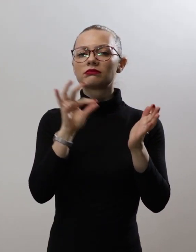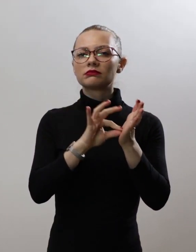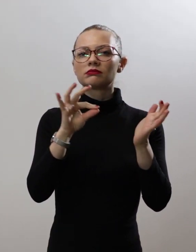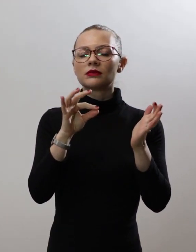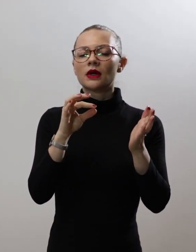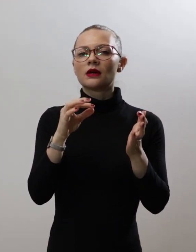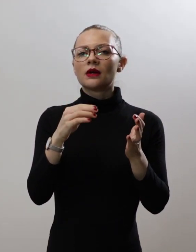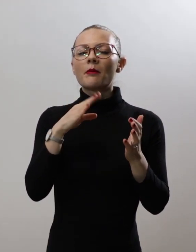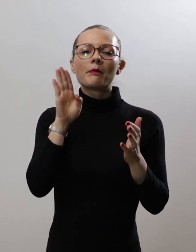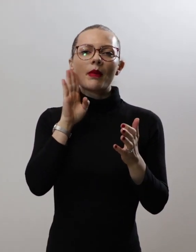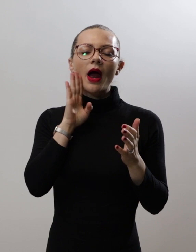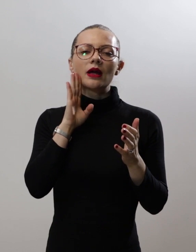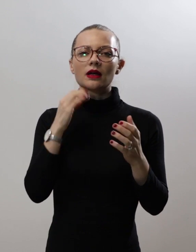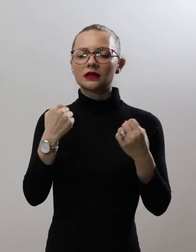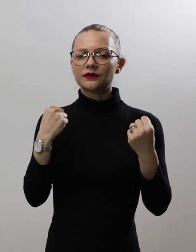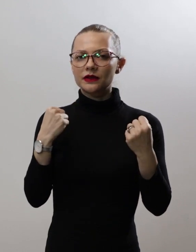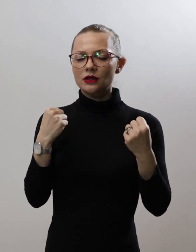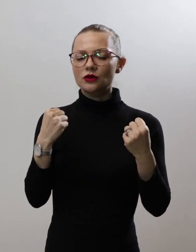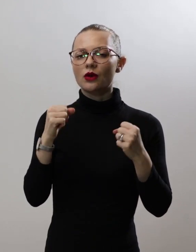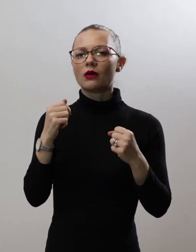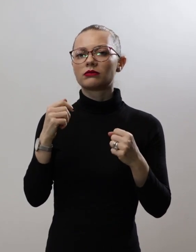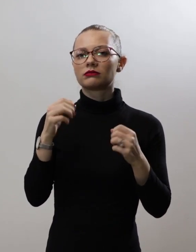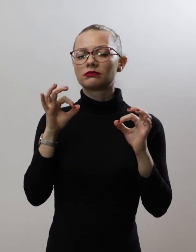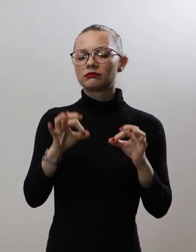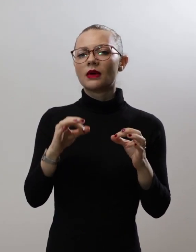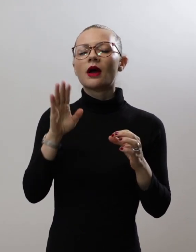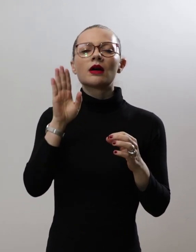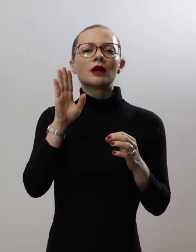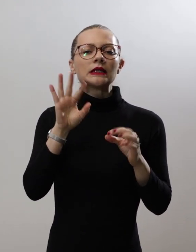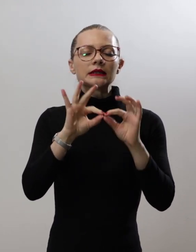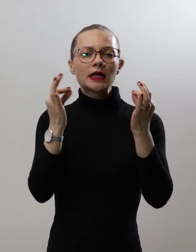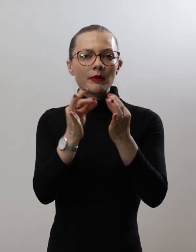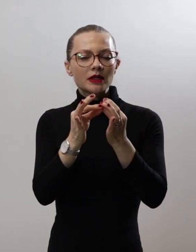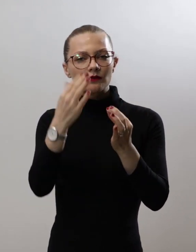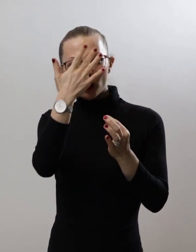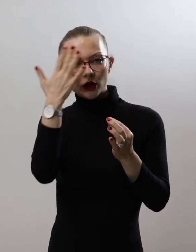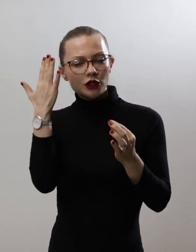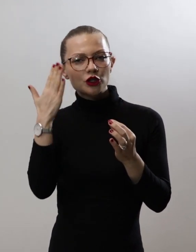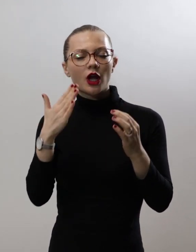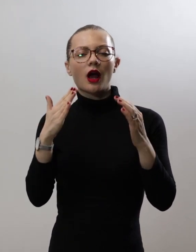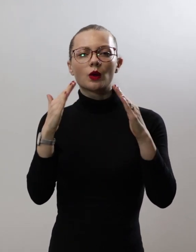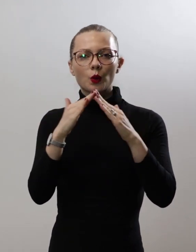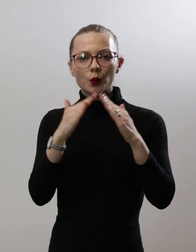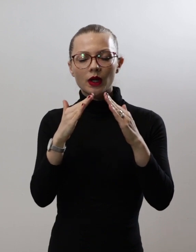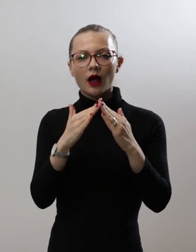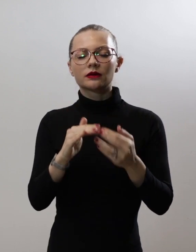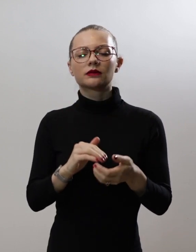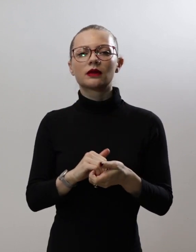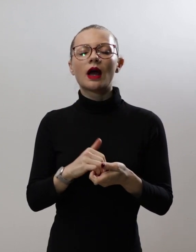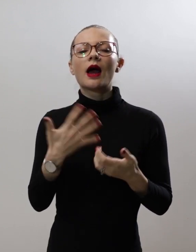решителност на мајката да се грижи за семейството и домот, односно куќата. На рацете се